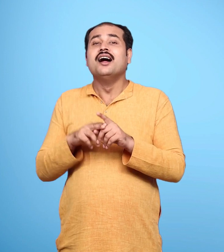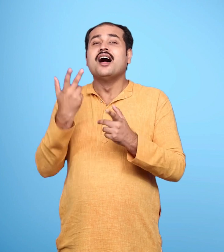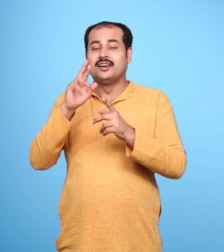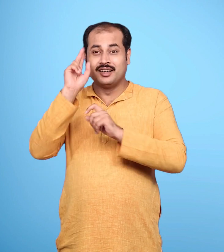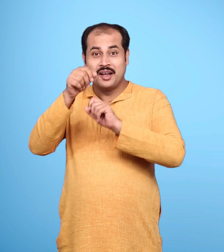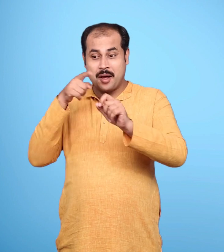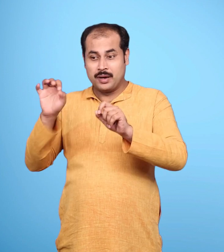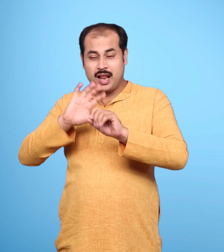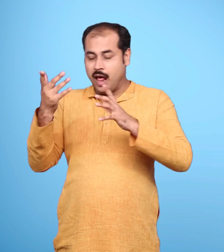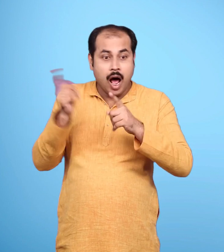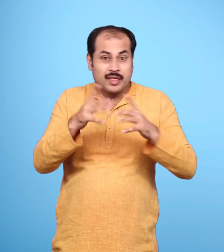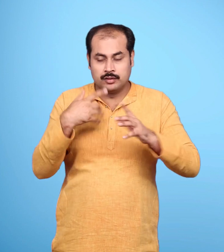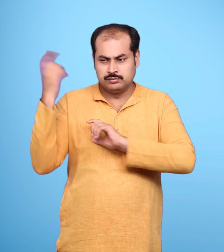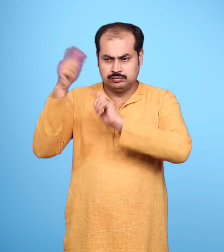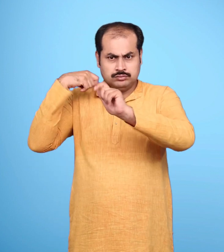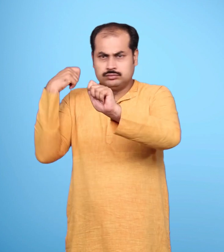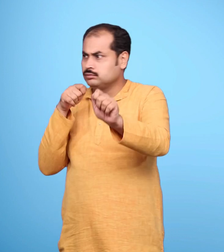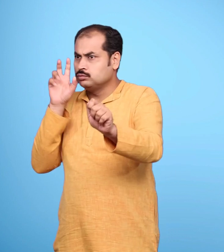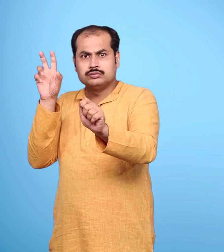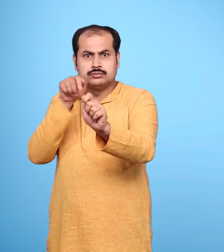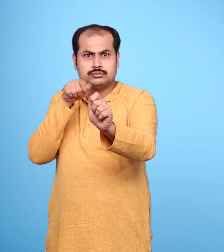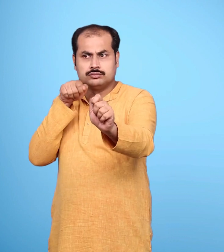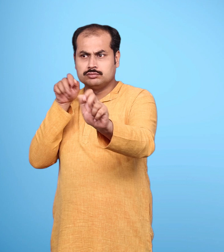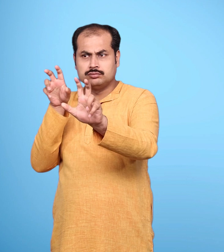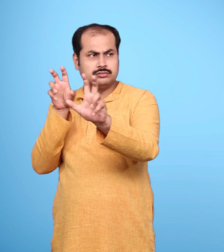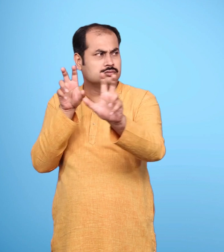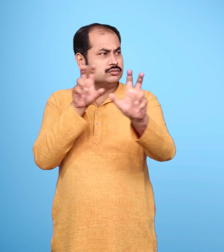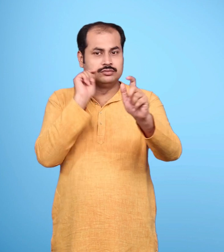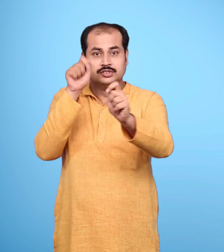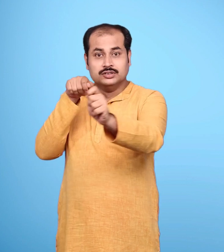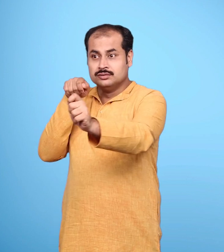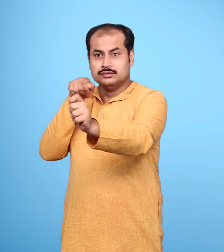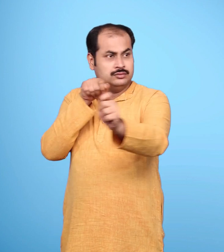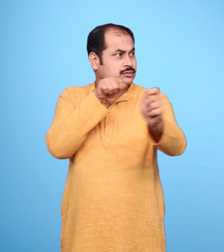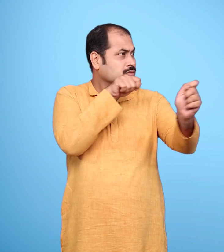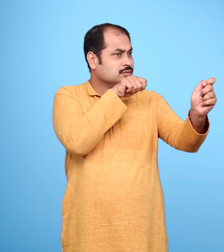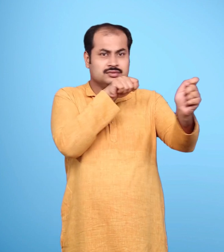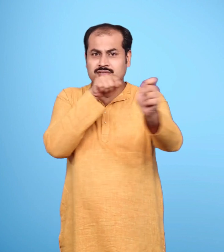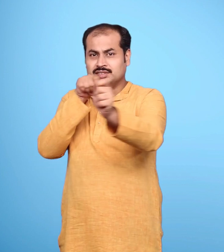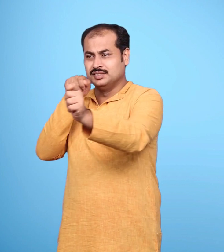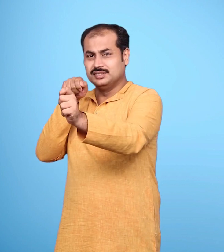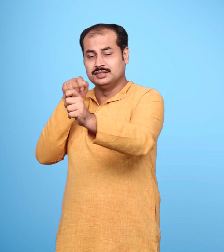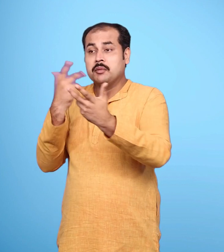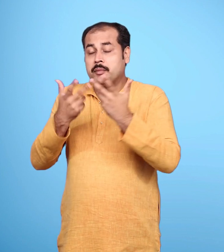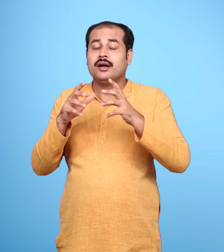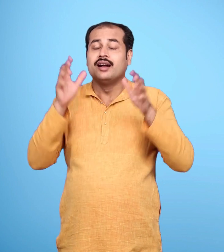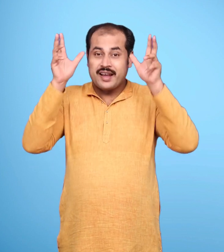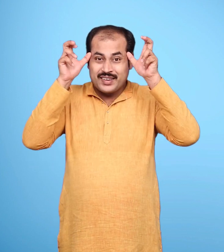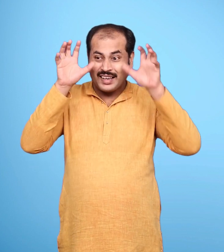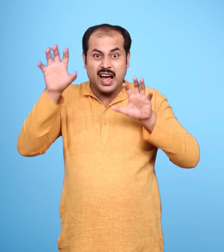उन्होंने बान चढ़ा कर धनुष द्रढ़ता से पकड़ लिया चोकसी बढ़ा दी वे राक्षसों की अगली